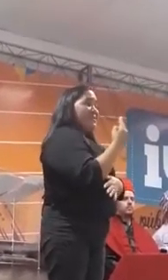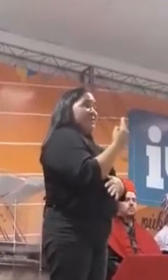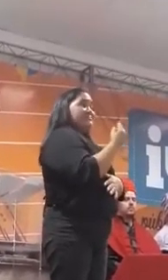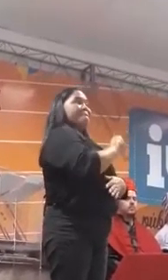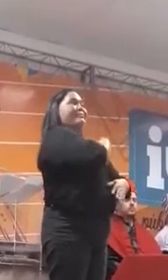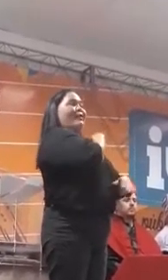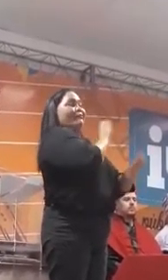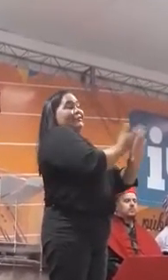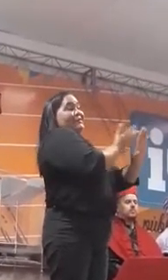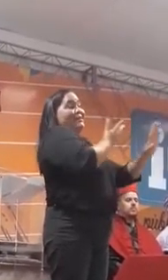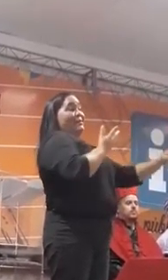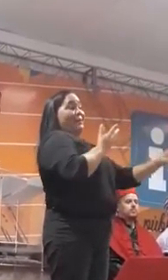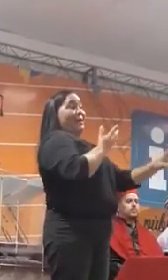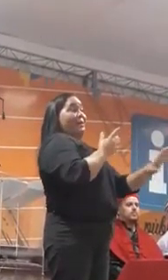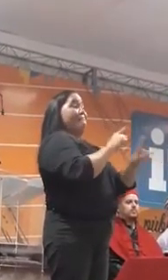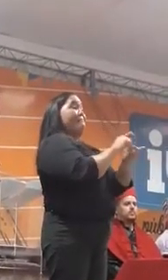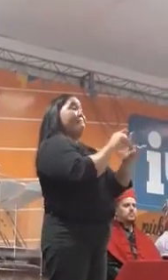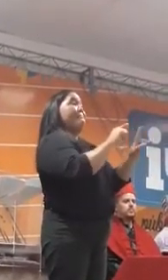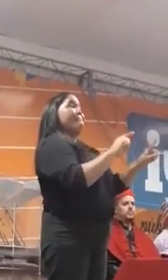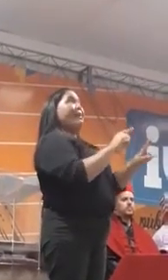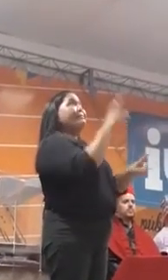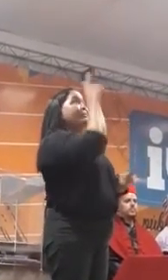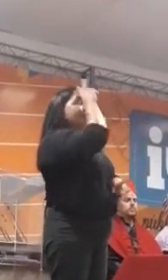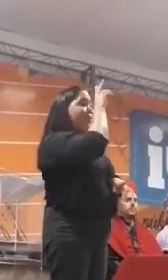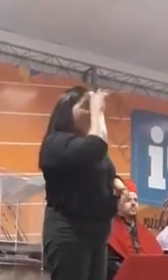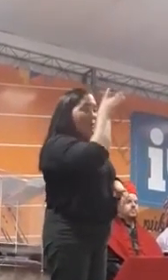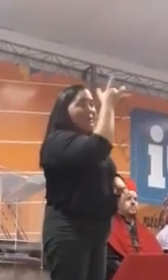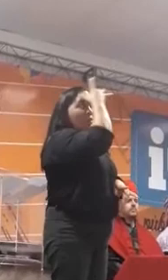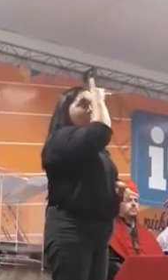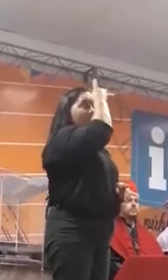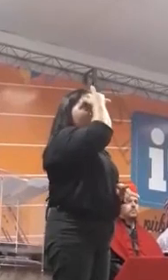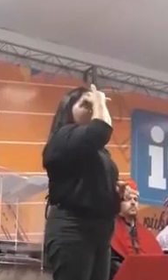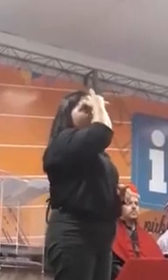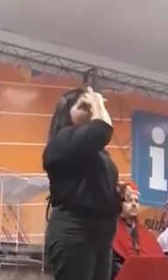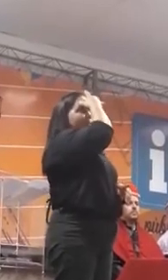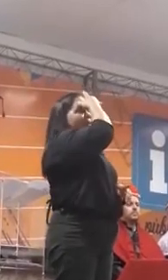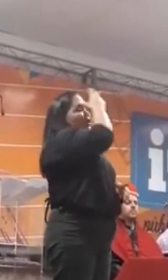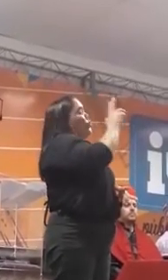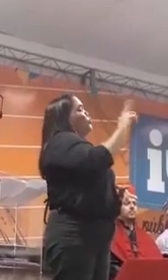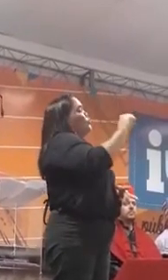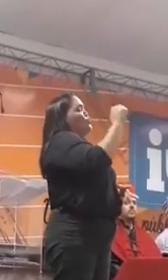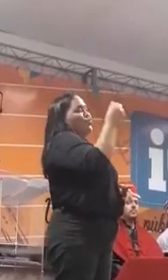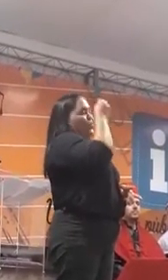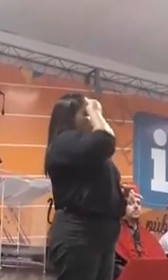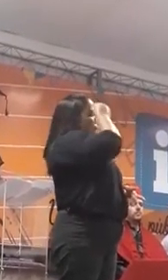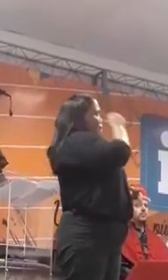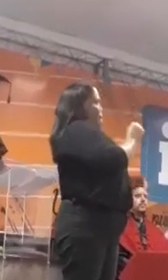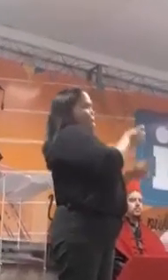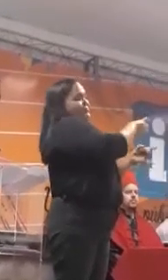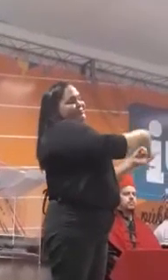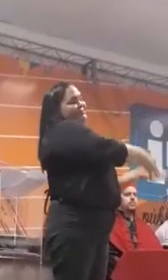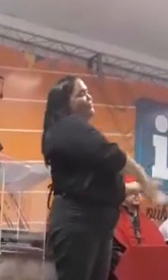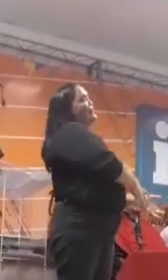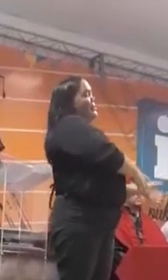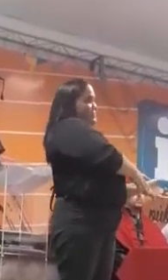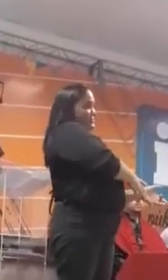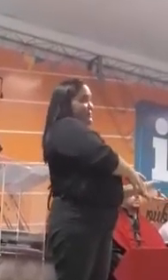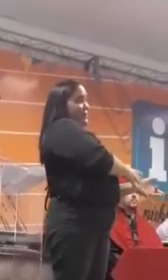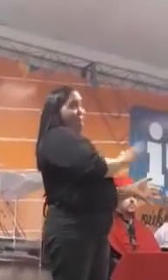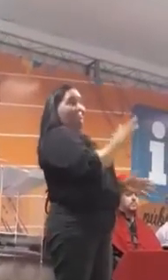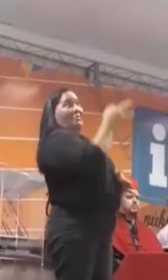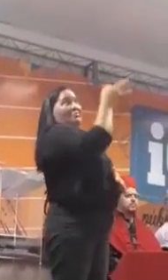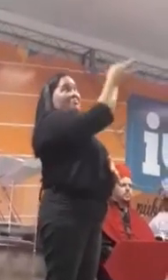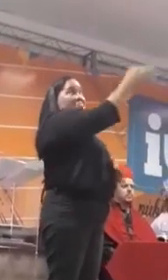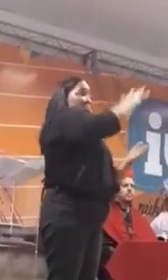as memórias permanecem. Os bons momentos que passamos juntos não serão abandonados. E daqui a alguns anos, nós